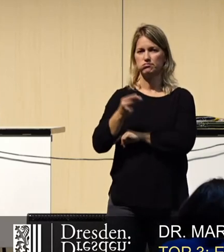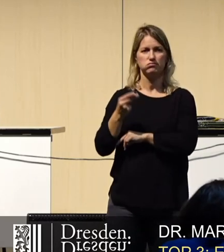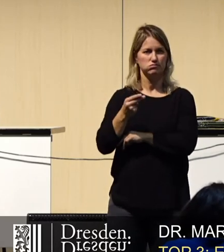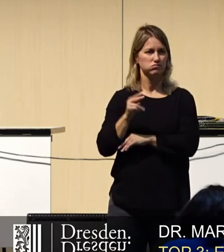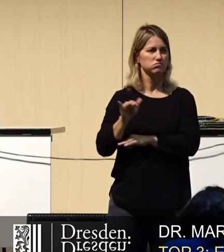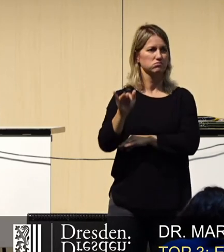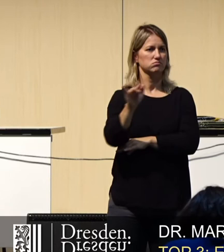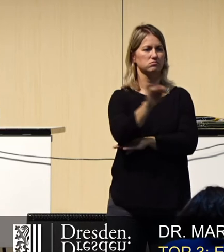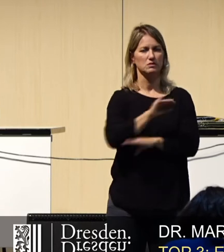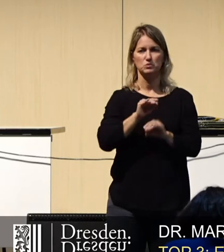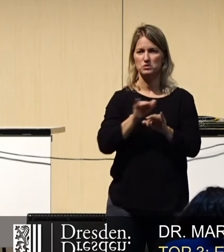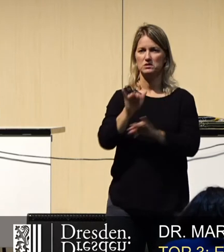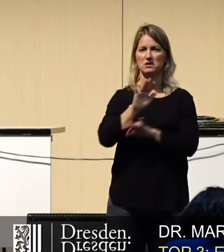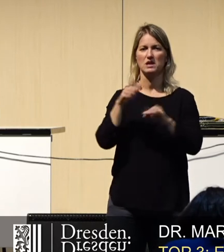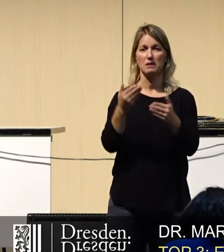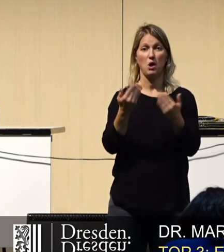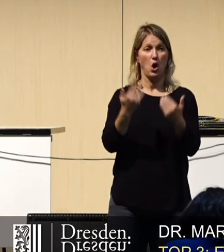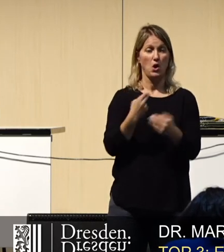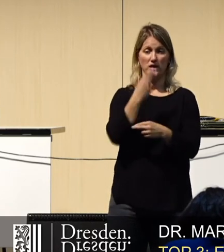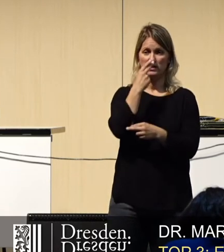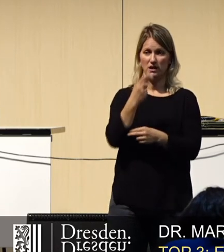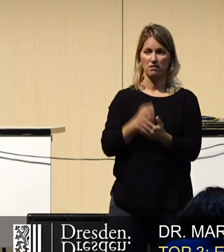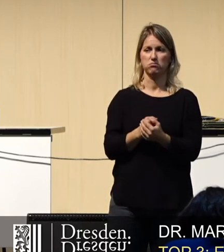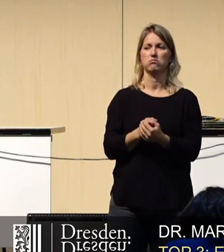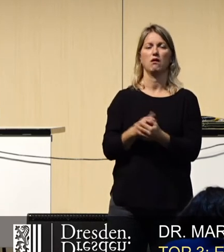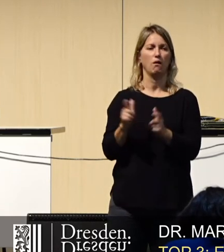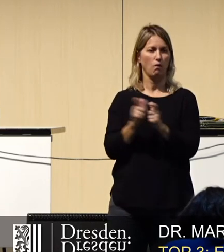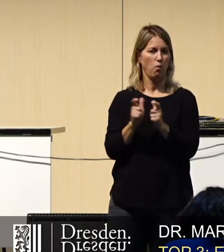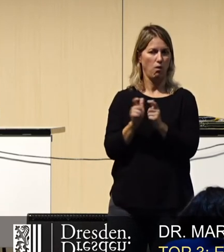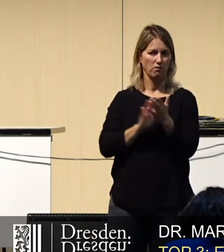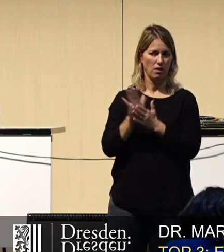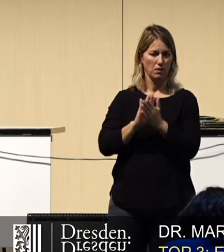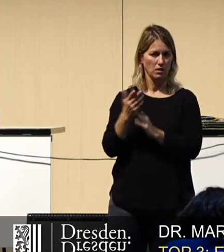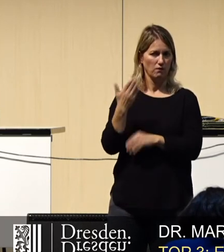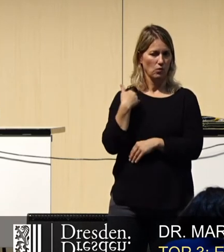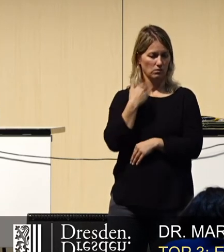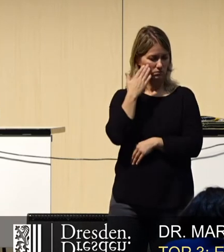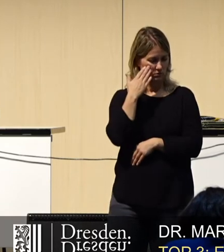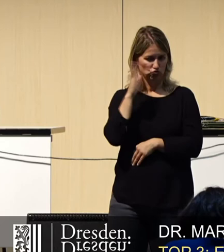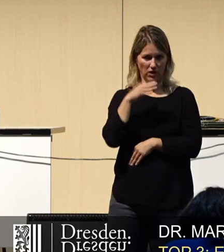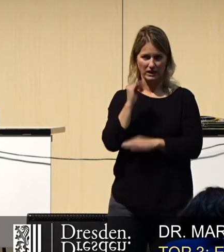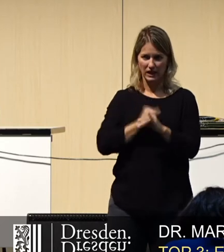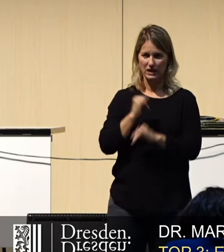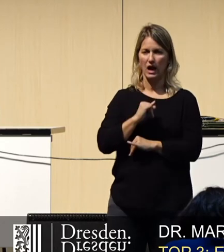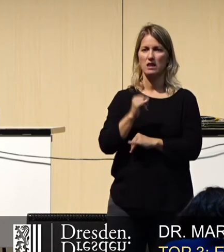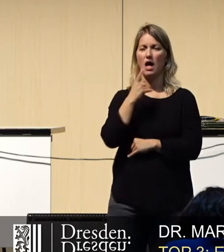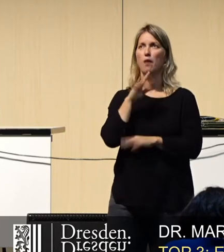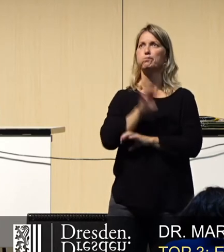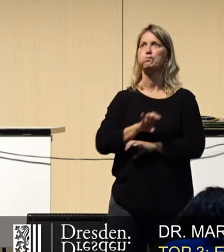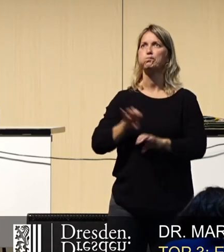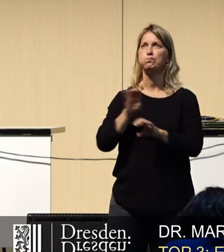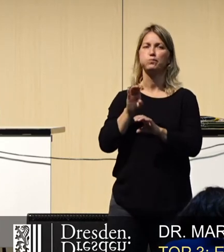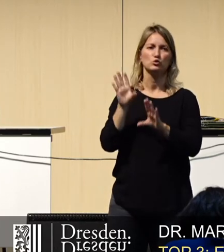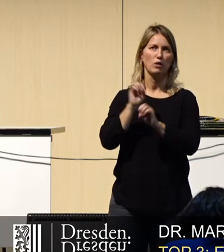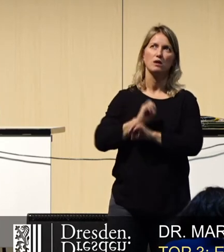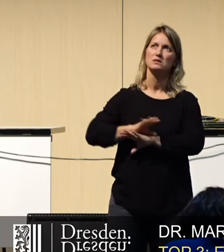sagen, naja, so eine tolle Idee, die ganze Kohle zu verbrennen, war vielleicht auch nicht und das mit dem schwarzen Schnee im Winter, das war auch nicht schön.